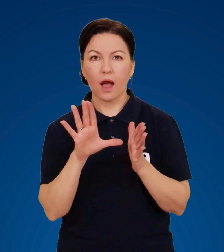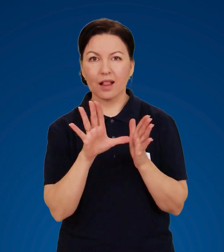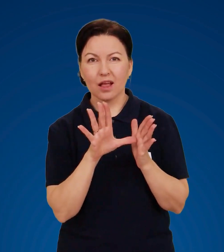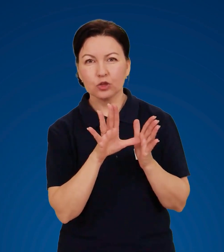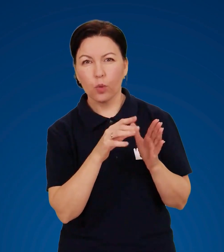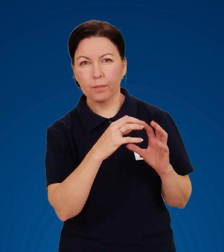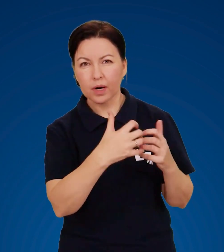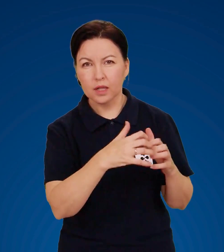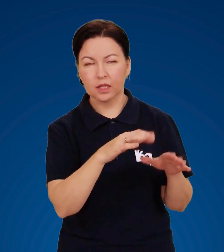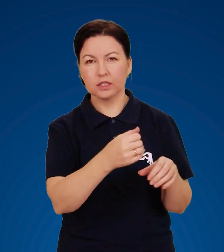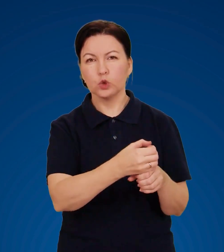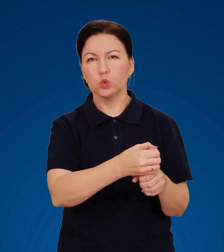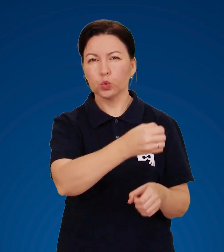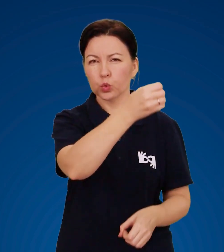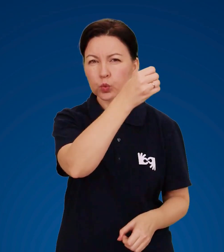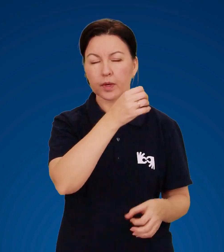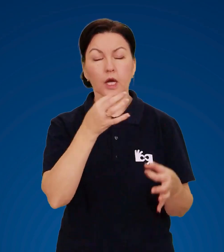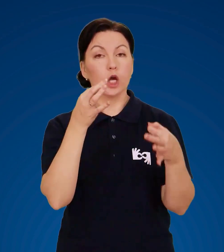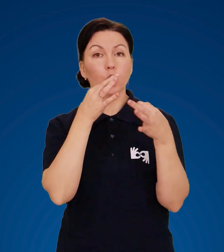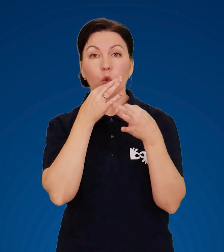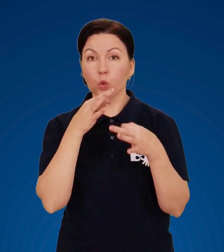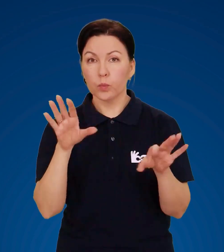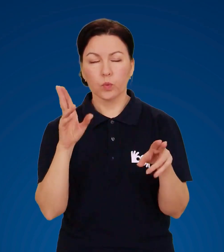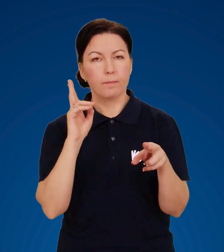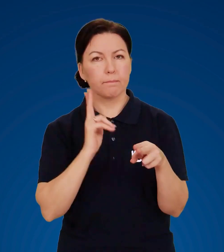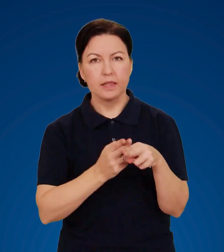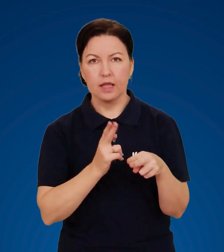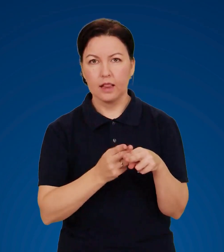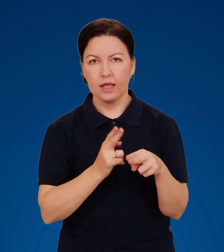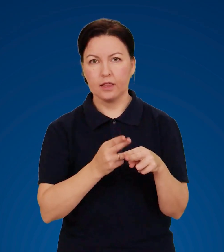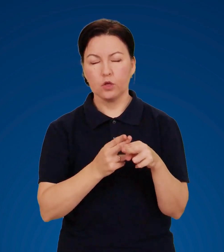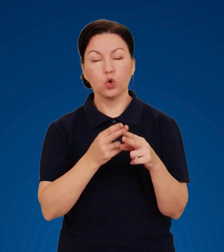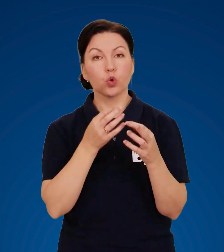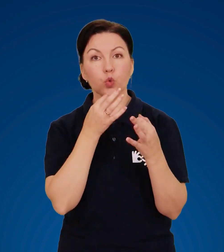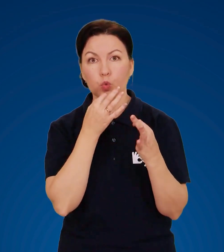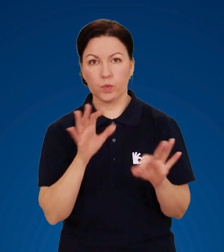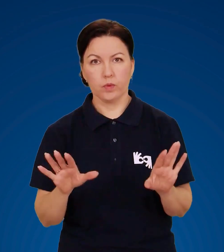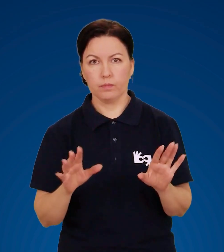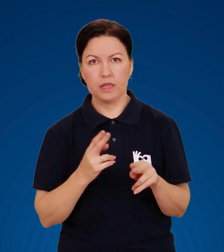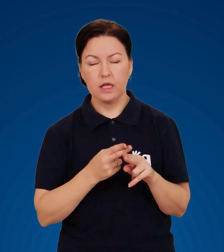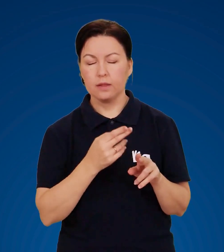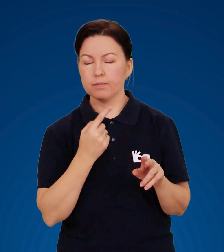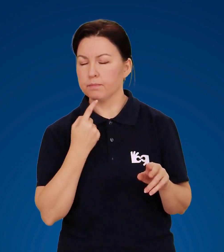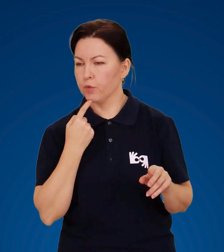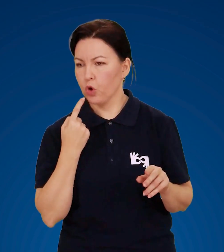електроприладів, труб, загалом будь-якого металевого начиння.